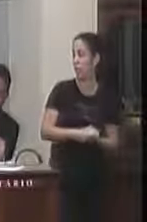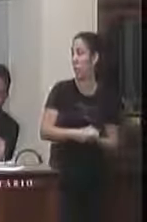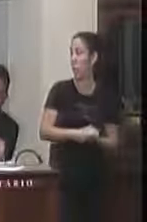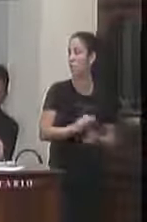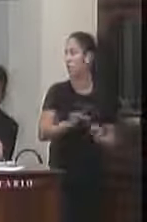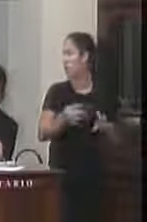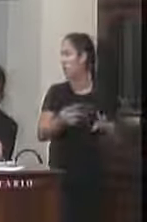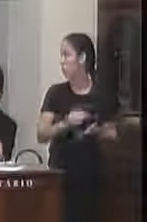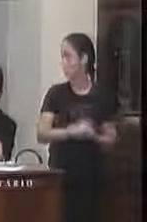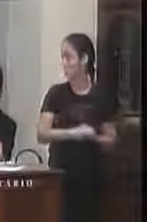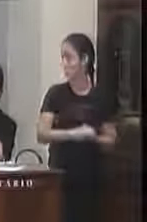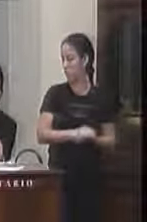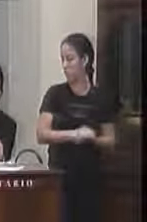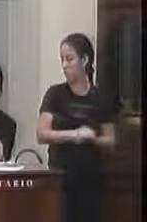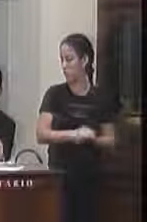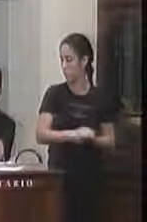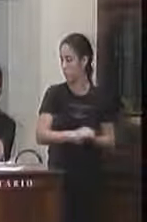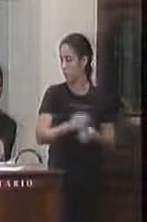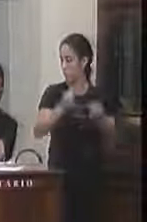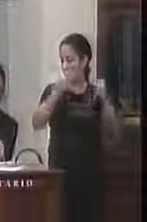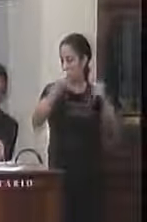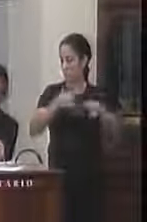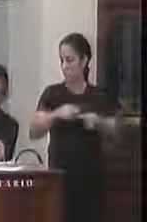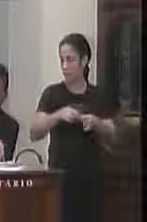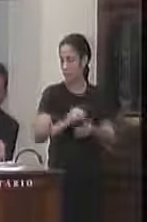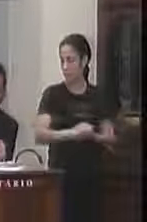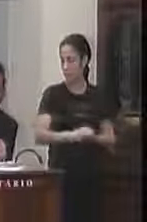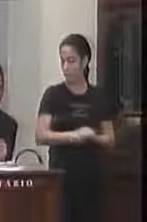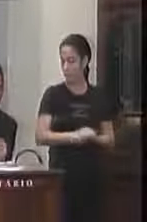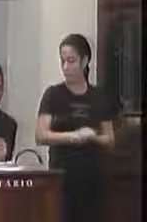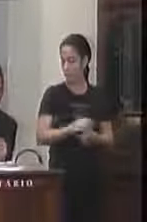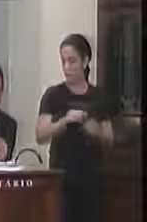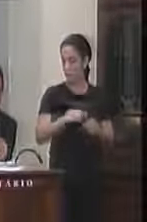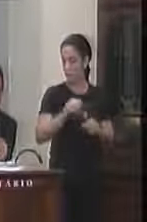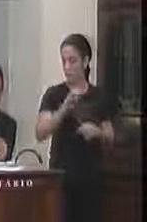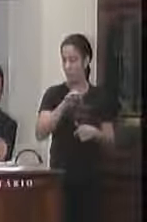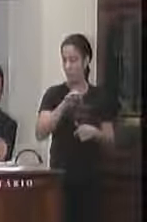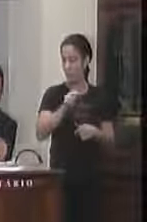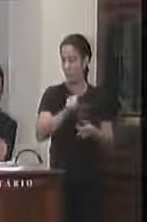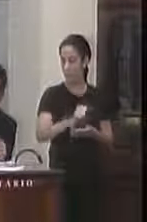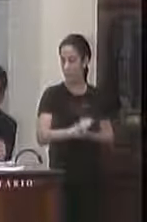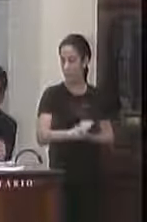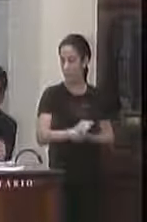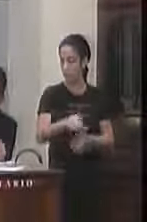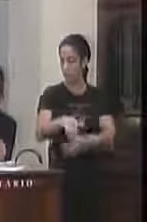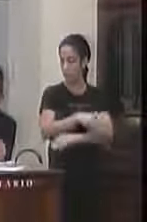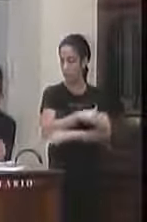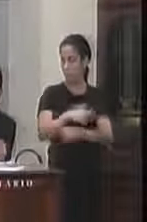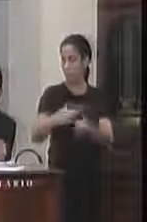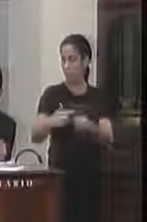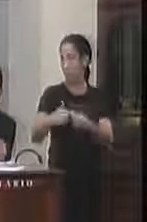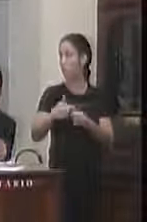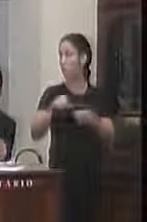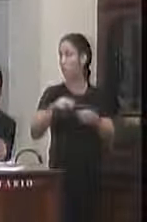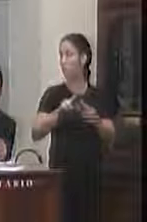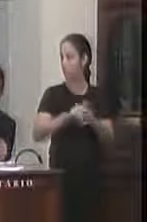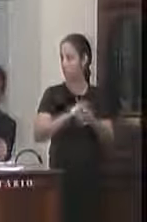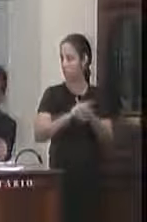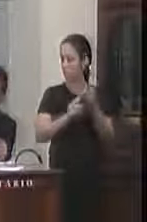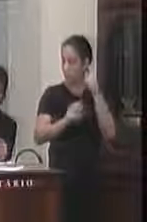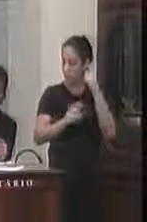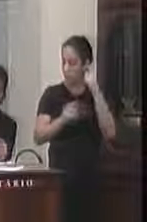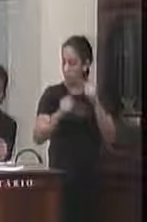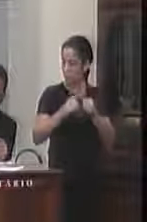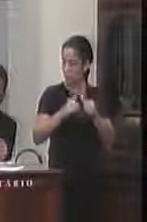simples presidente só questão de esclarecimento são duas emendas é aquela das ruas dos bairros de Valença a